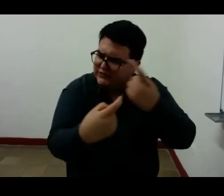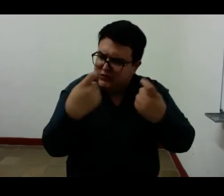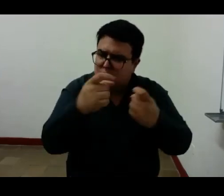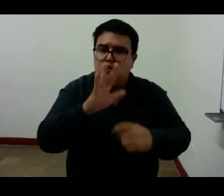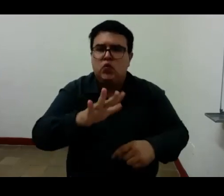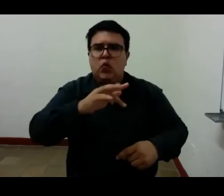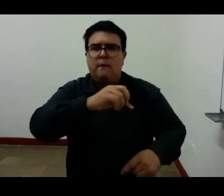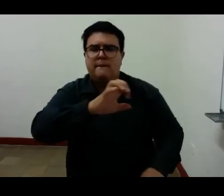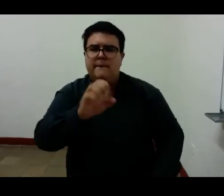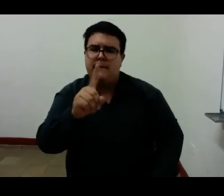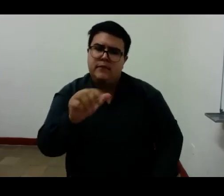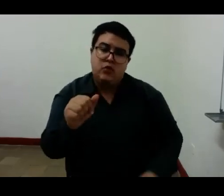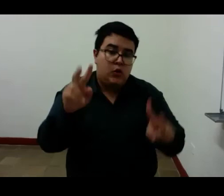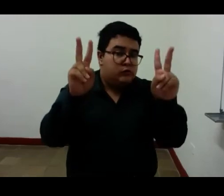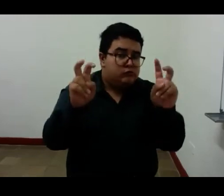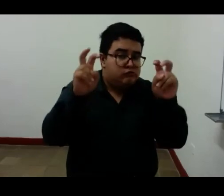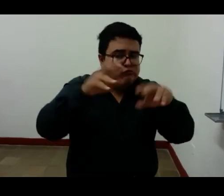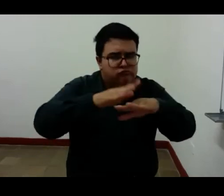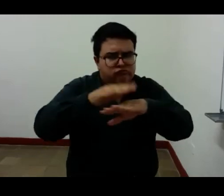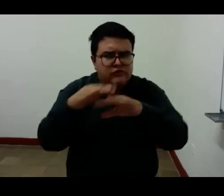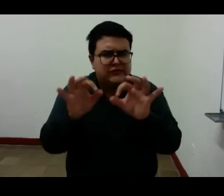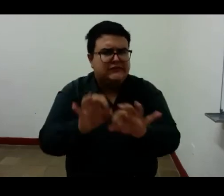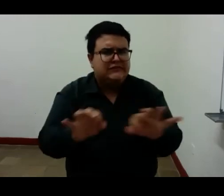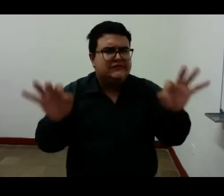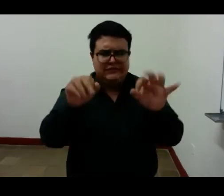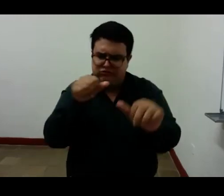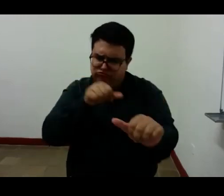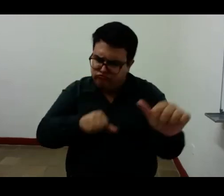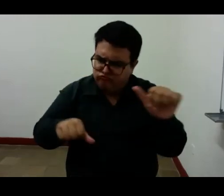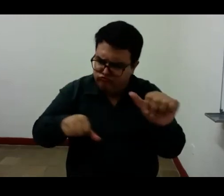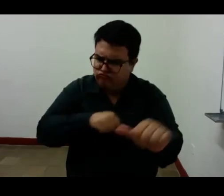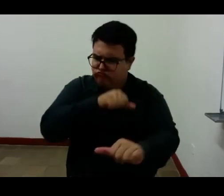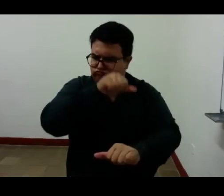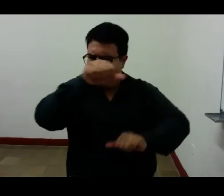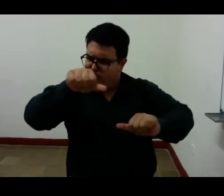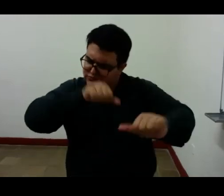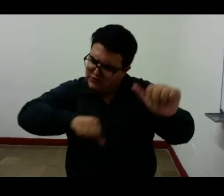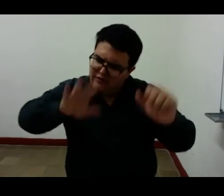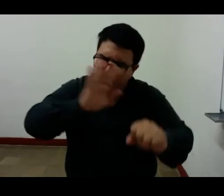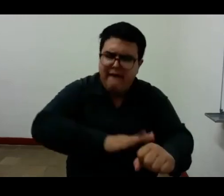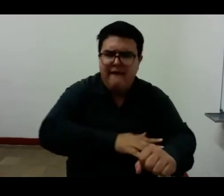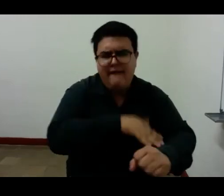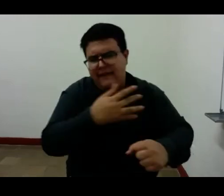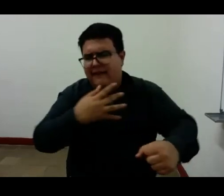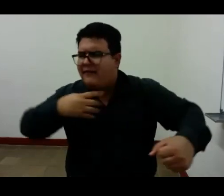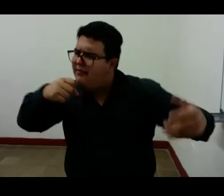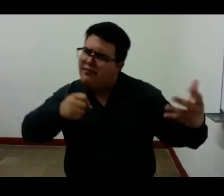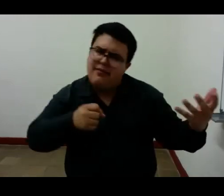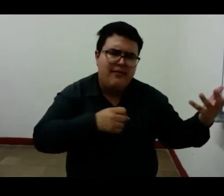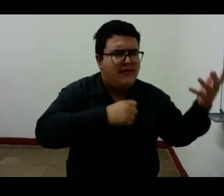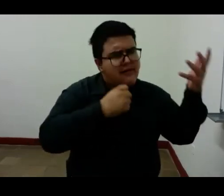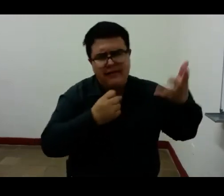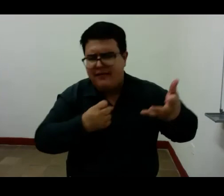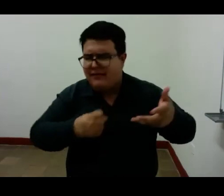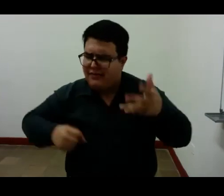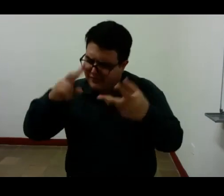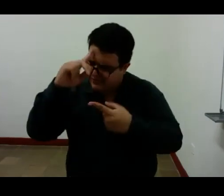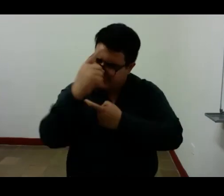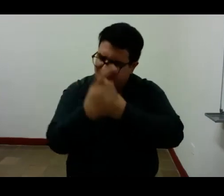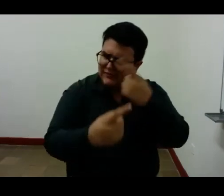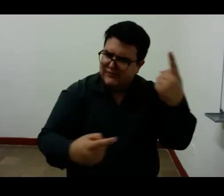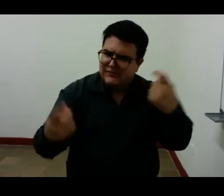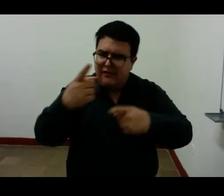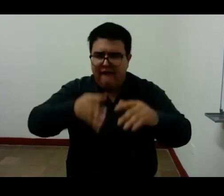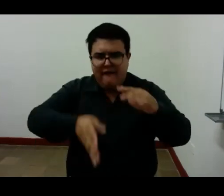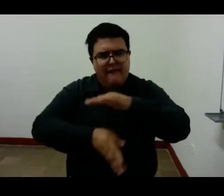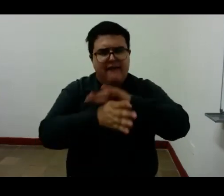comillas mudando un poco la música con quien canta pero no alterando nunca su manera de encantar